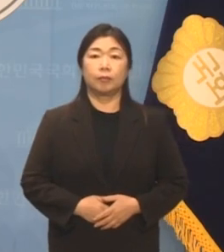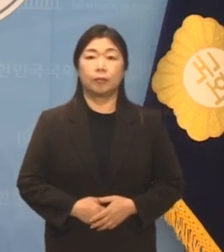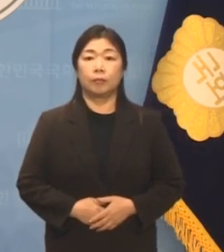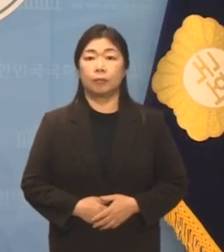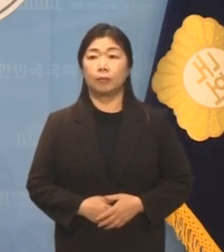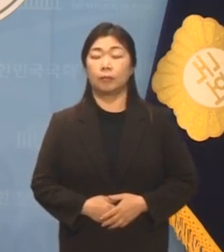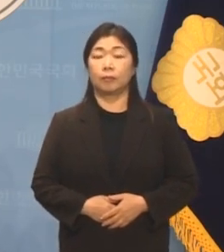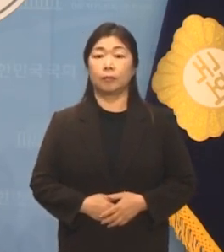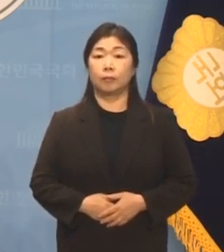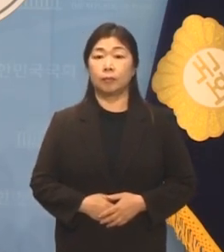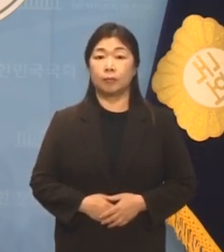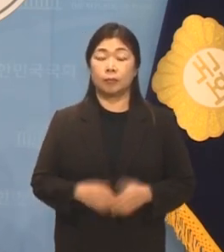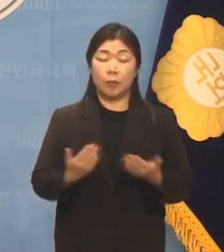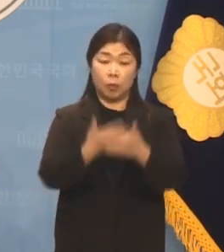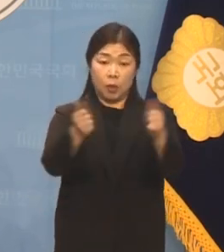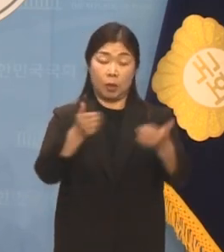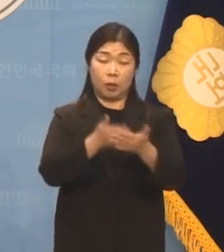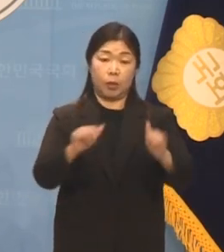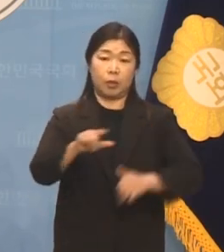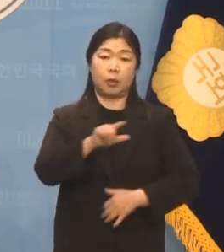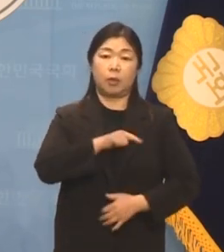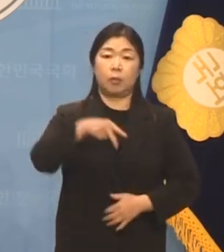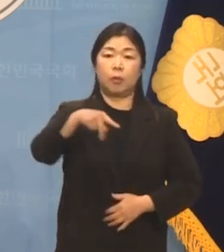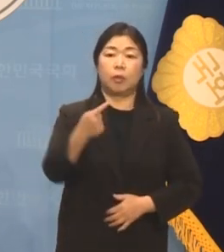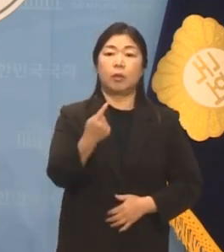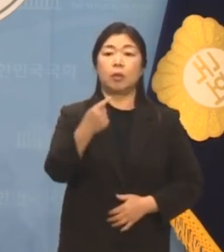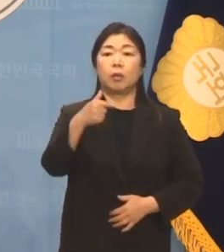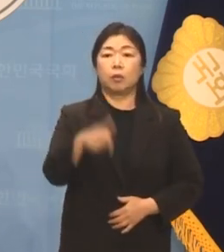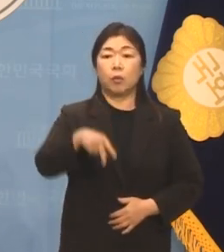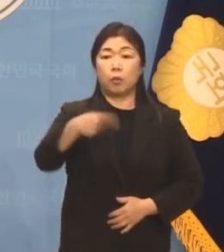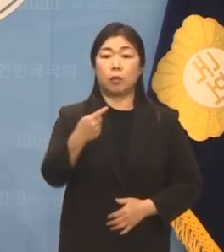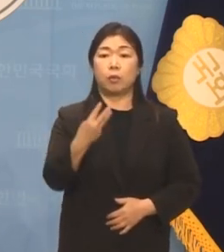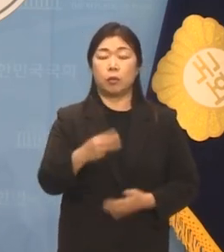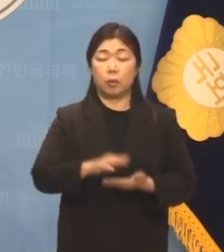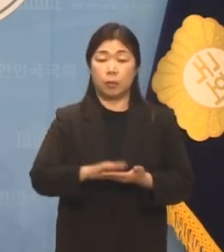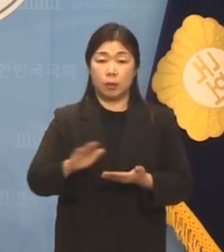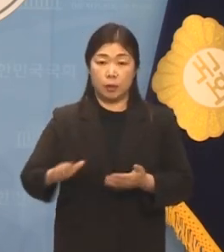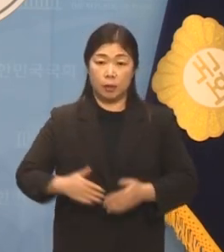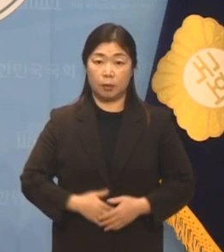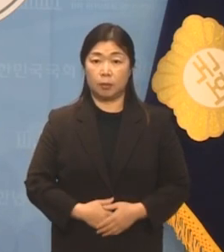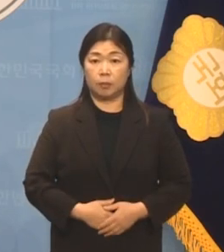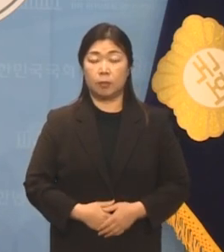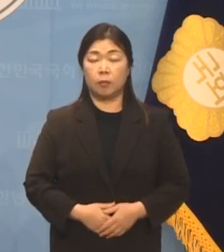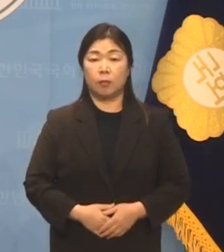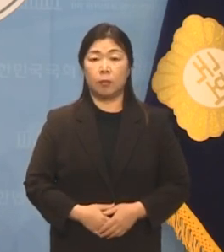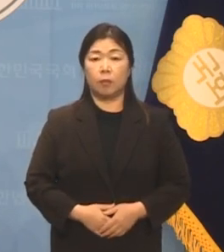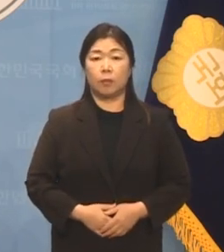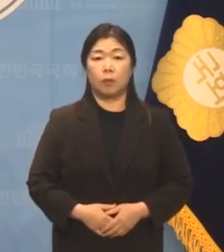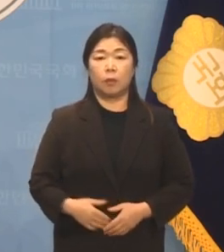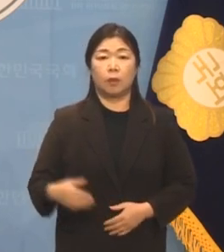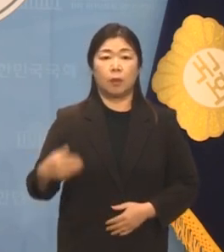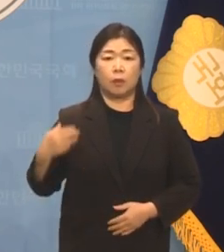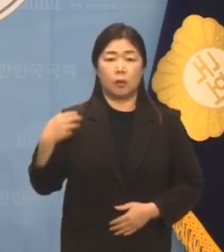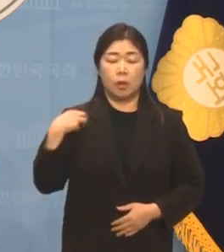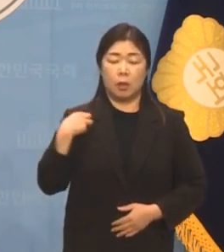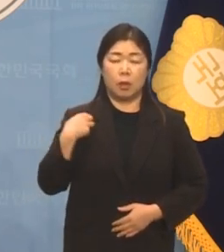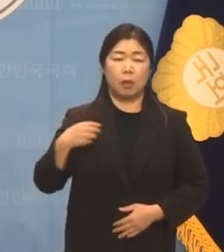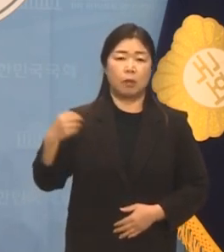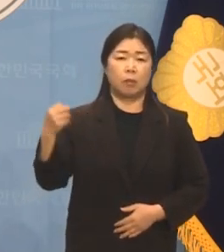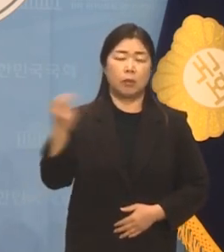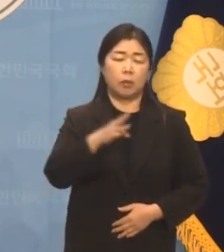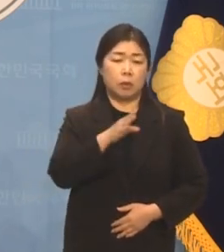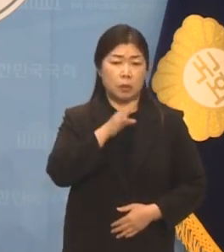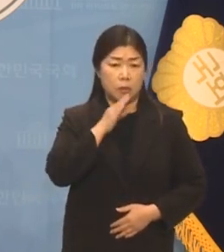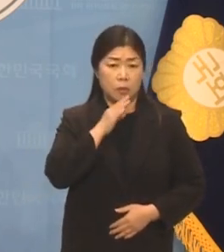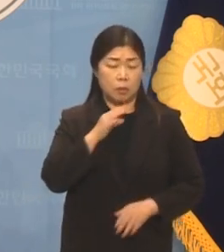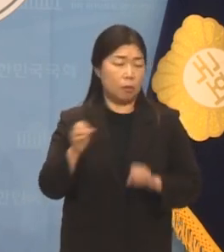네, 진보당 대변인 손솔입니다. 책임도 진실도 걷어차버린